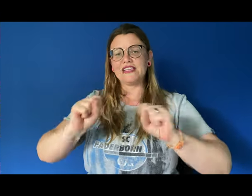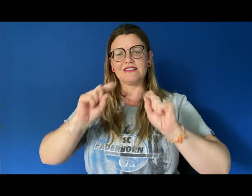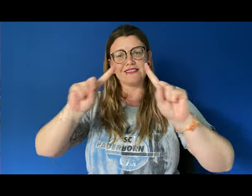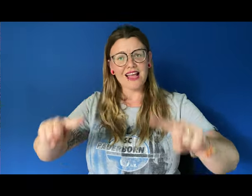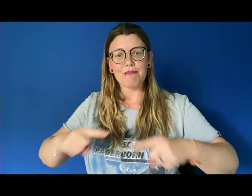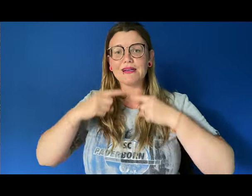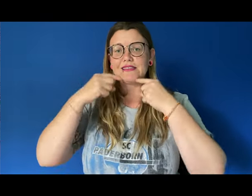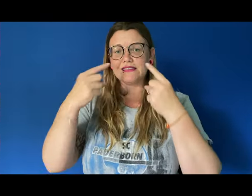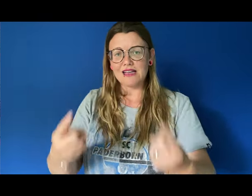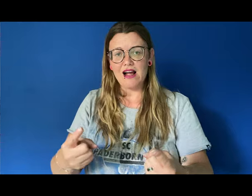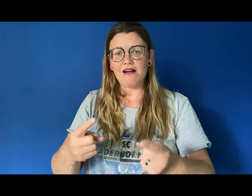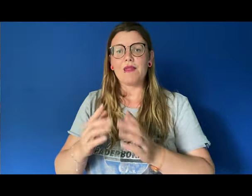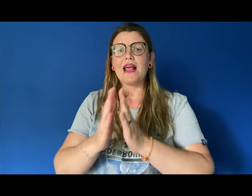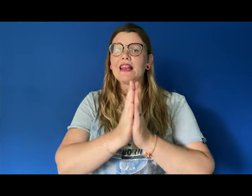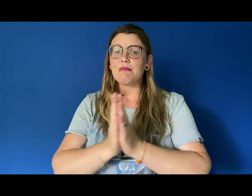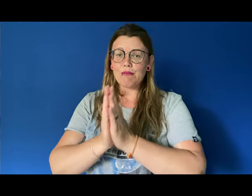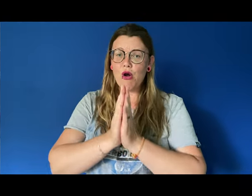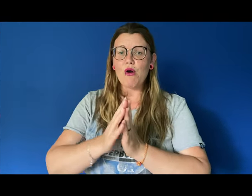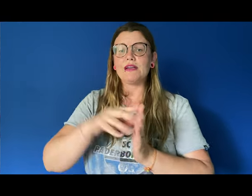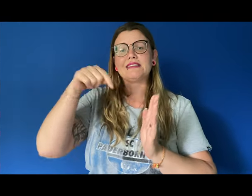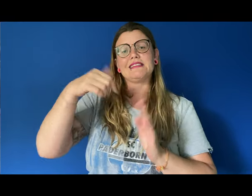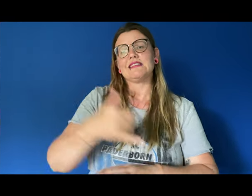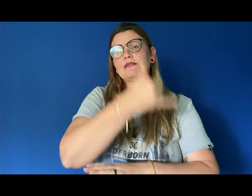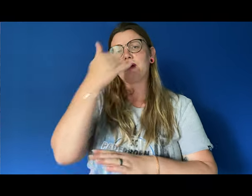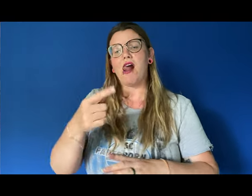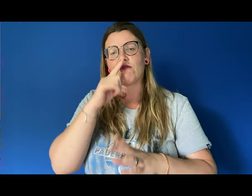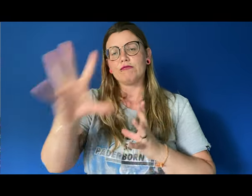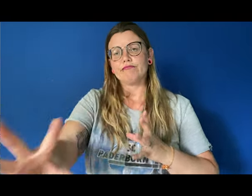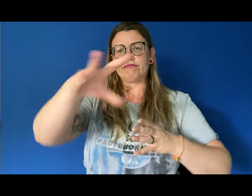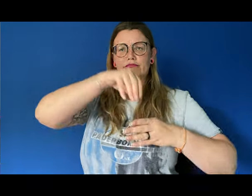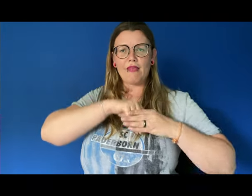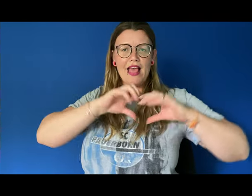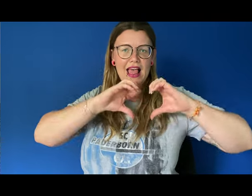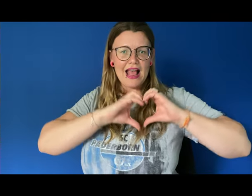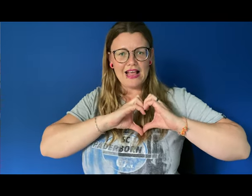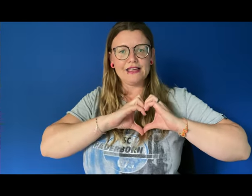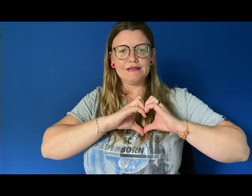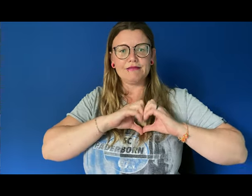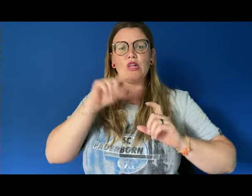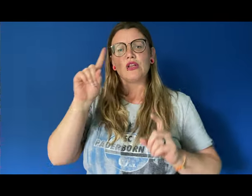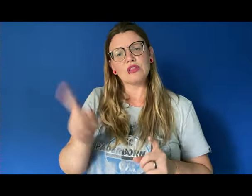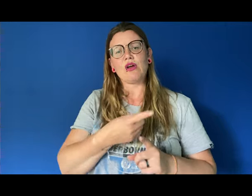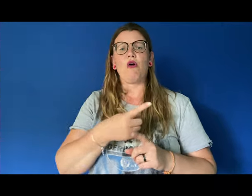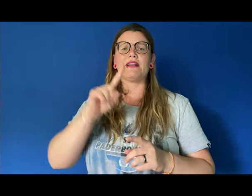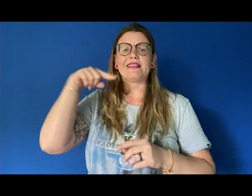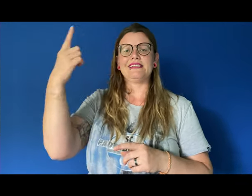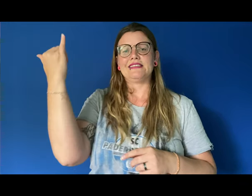abgesagt Libori findet diesmal nur in unserem Herzen statt Doch nächstes Jahr sind wir